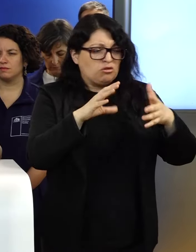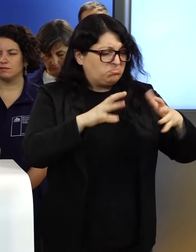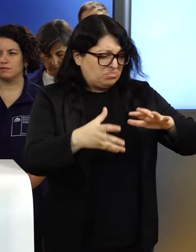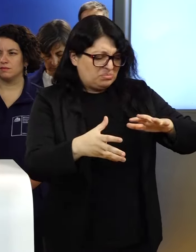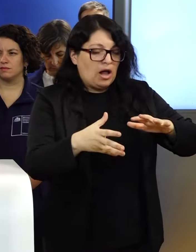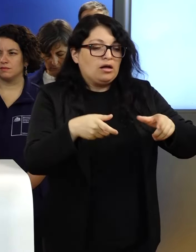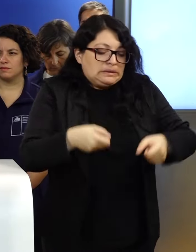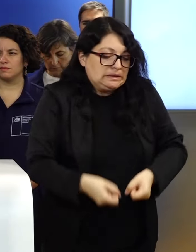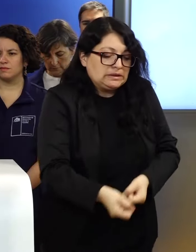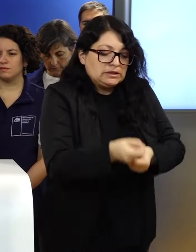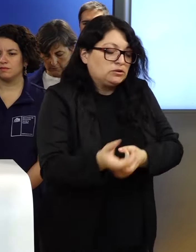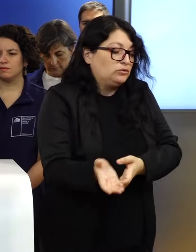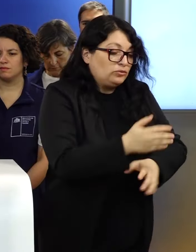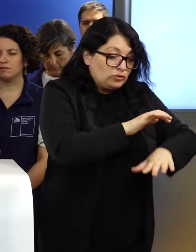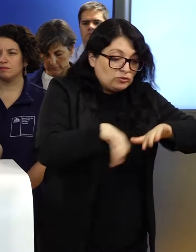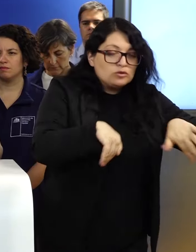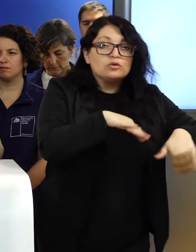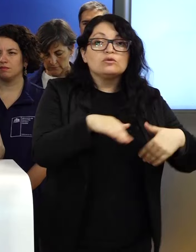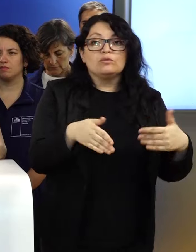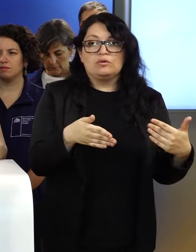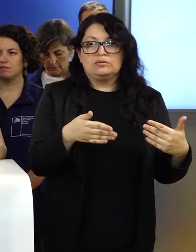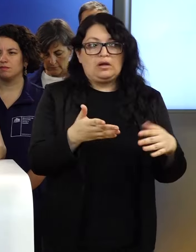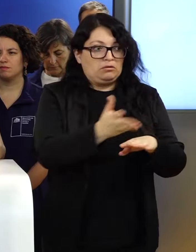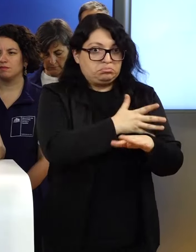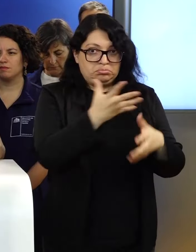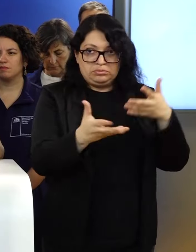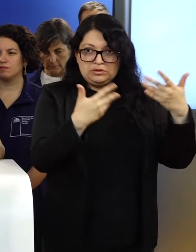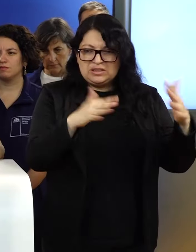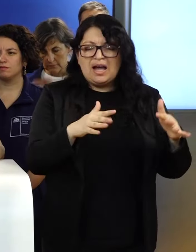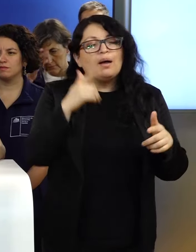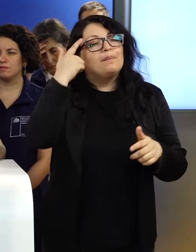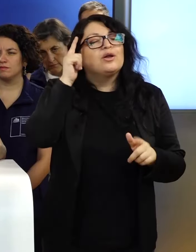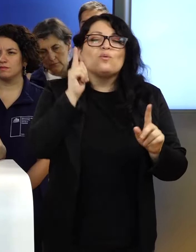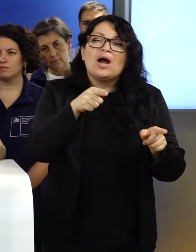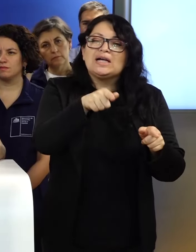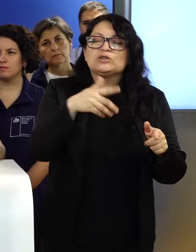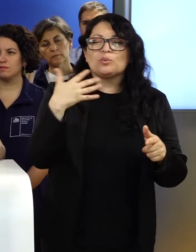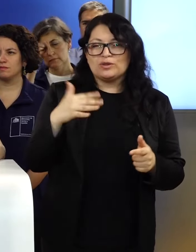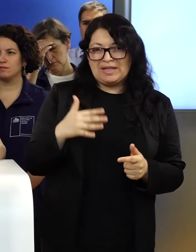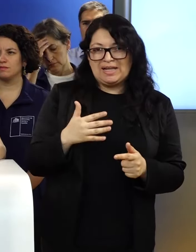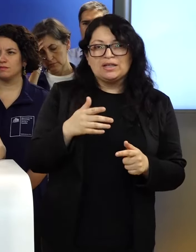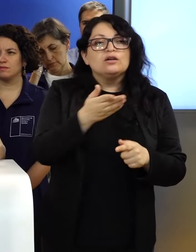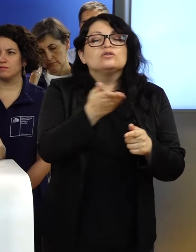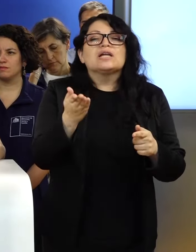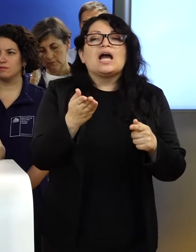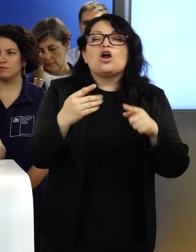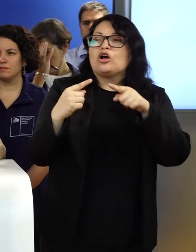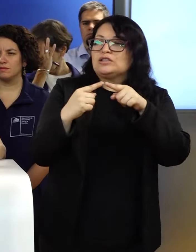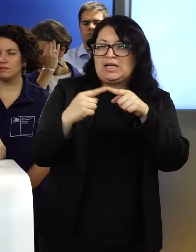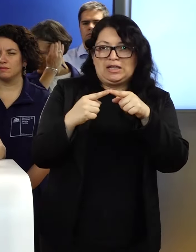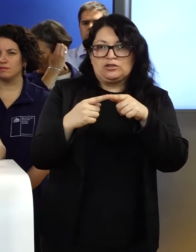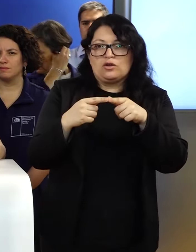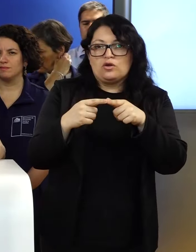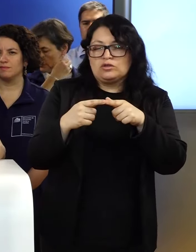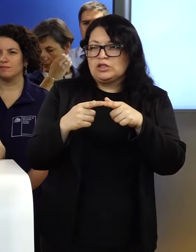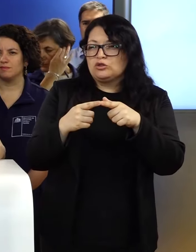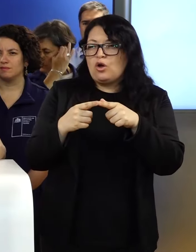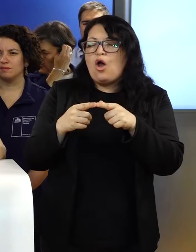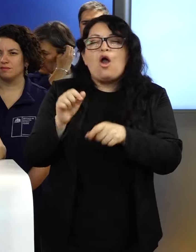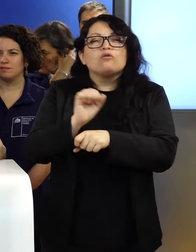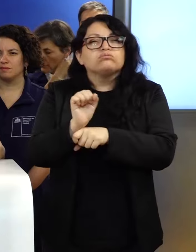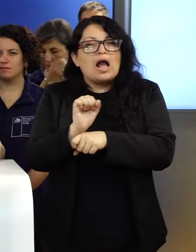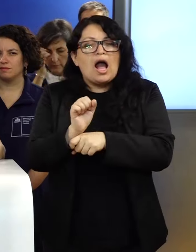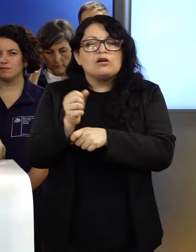fueron, digamos, incendiados. Para esto, muy importante coordinarse con la maquinaria que retira los enseres de las